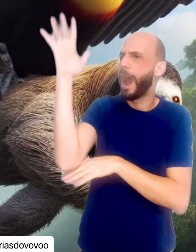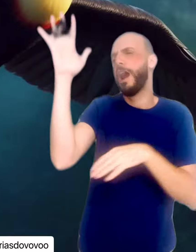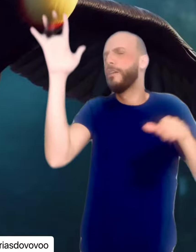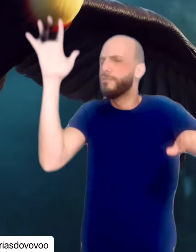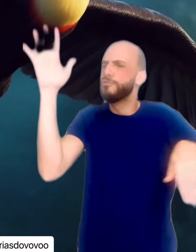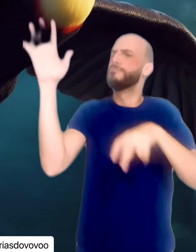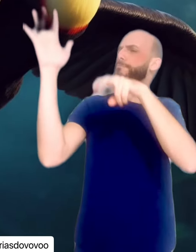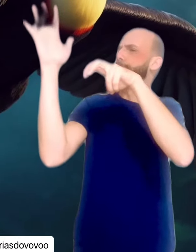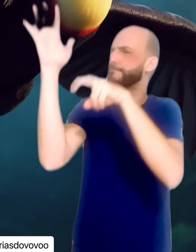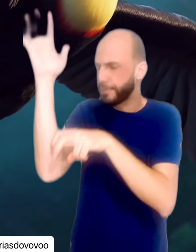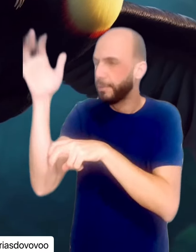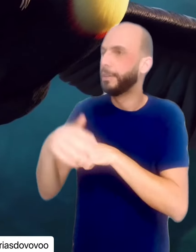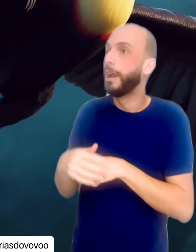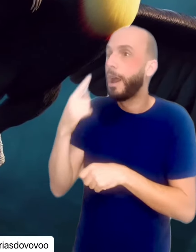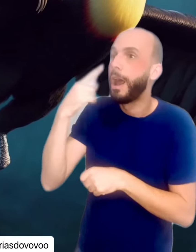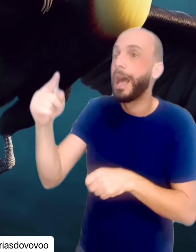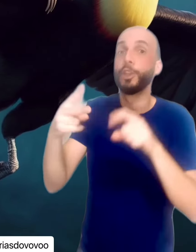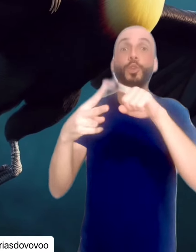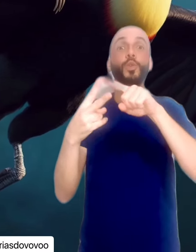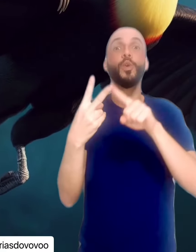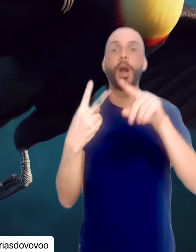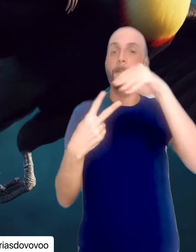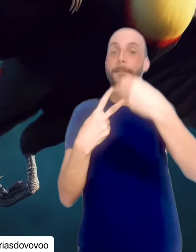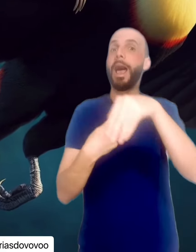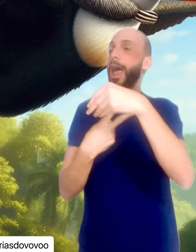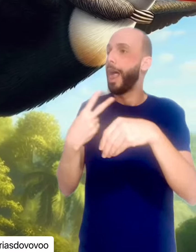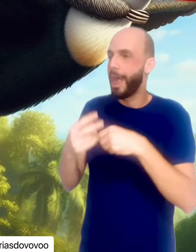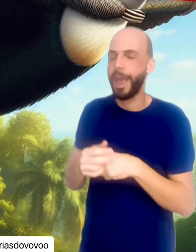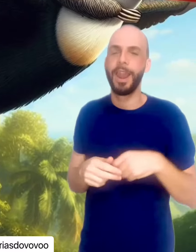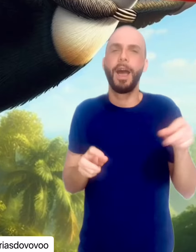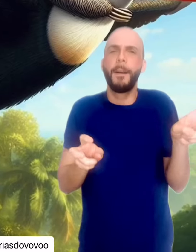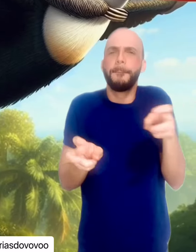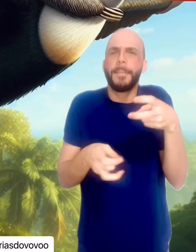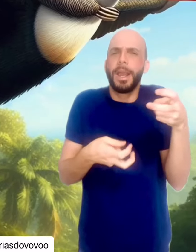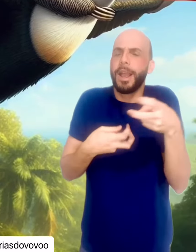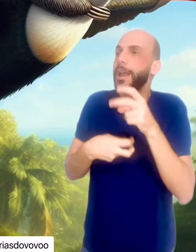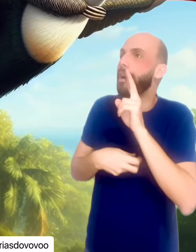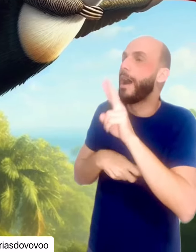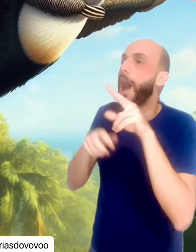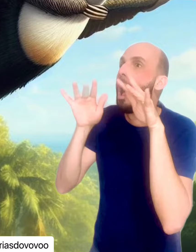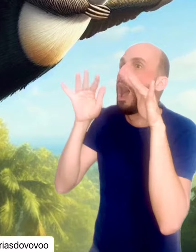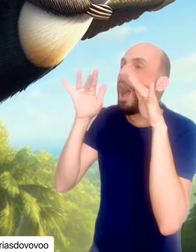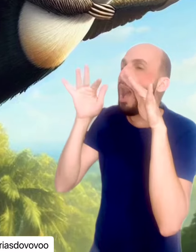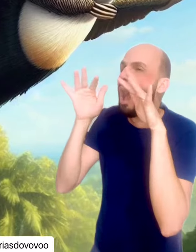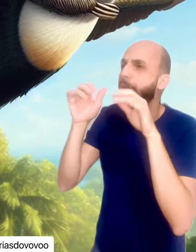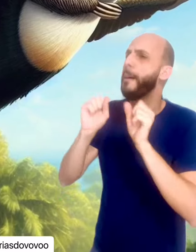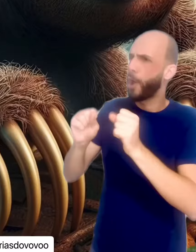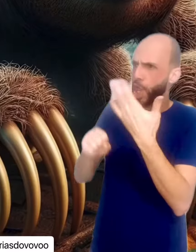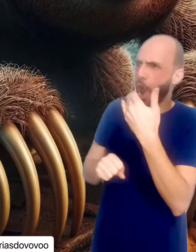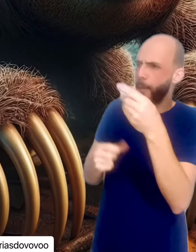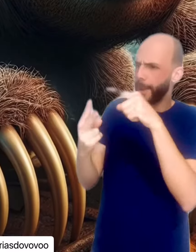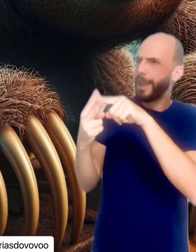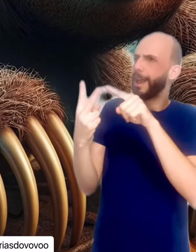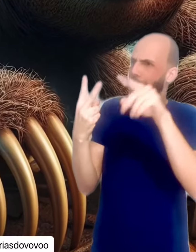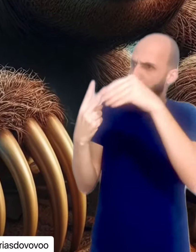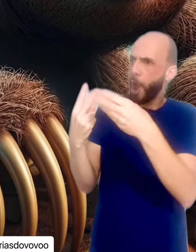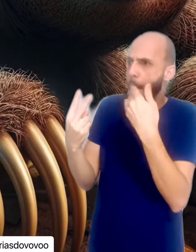pesada preguiça em seus lombos até uma árvore onde tinha mais duas bananas. Os olhos da preguiça brilharam.